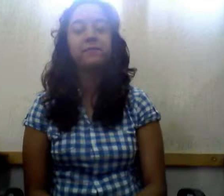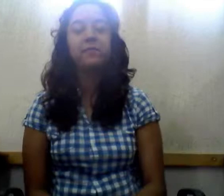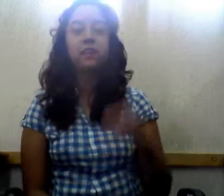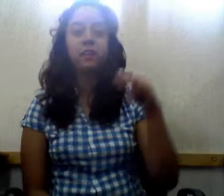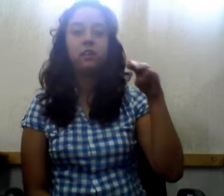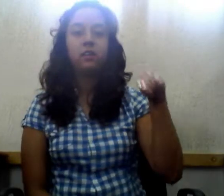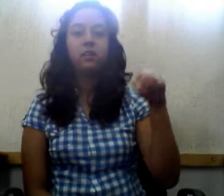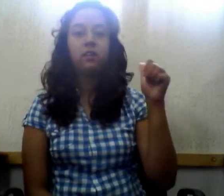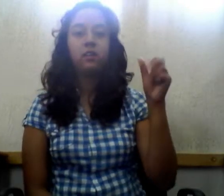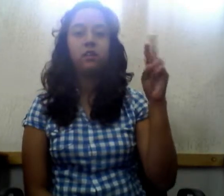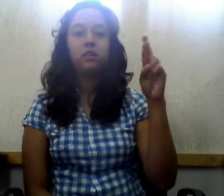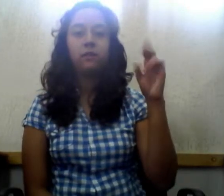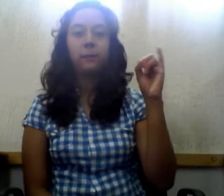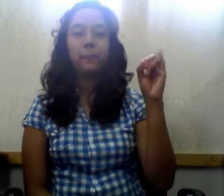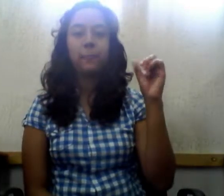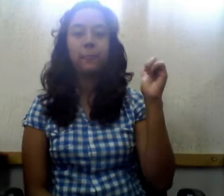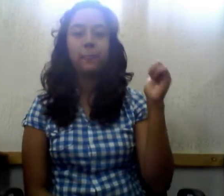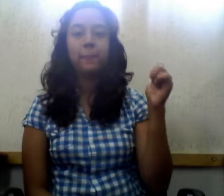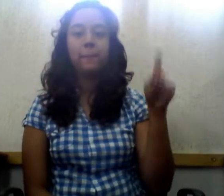María era una niña que vivía con sus padres.